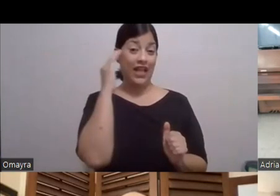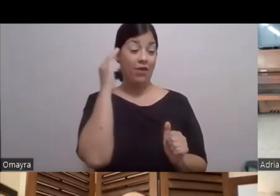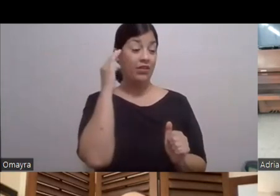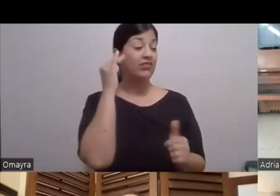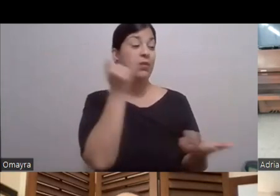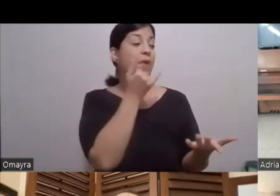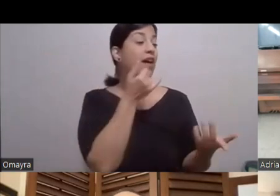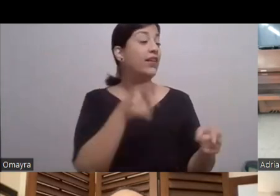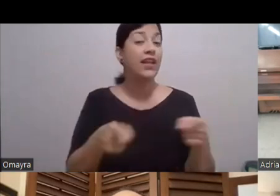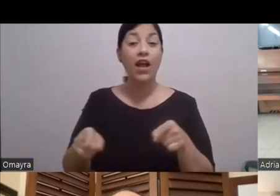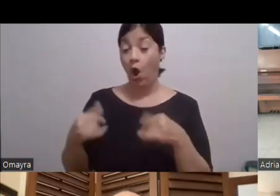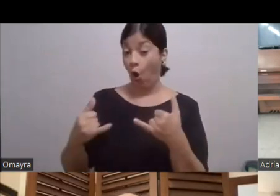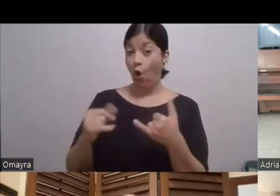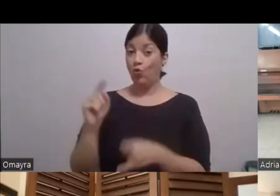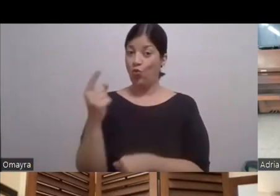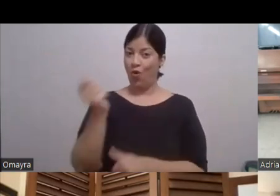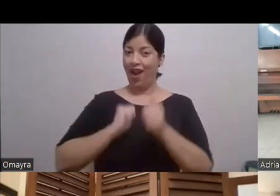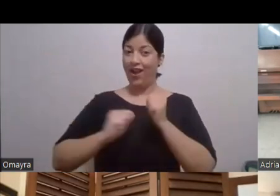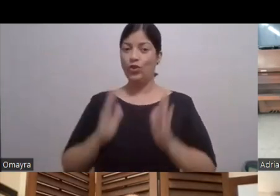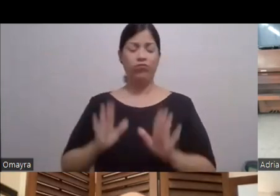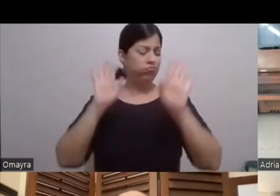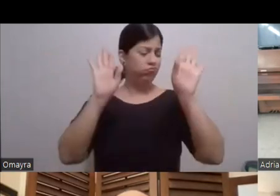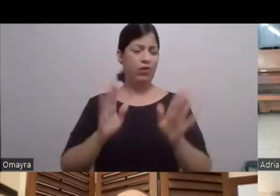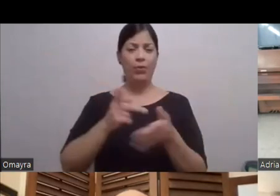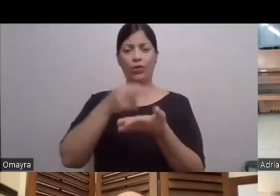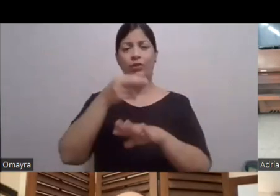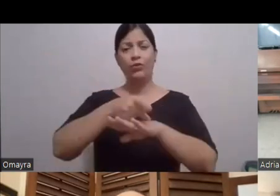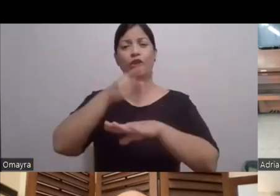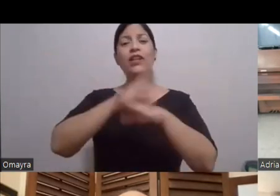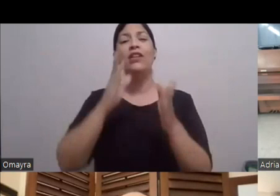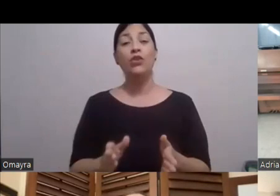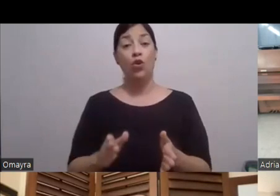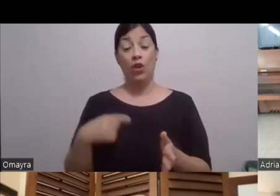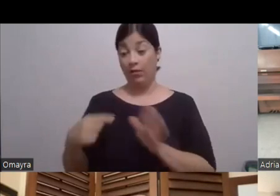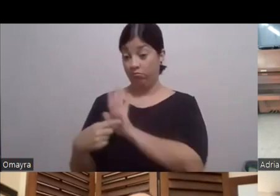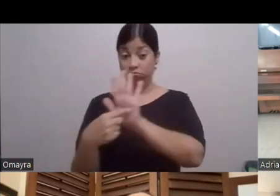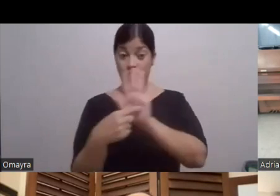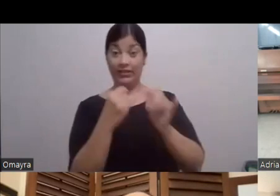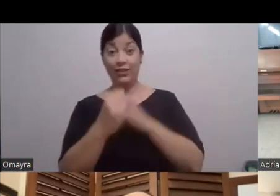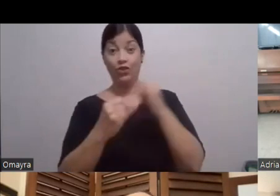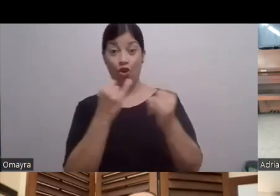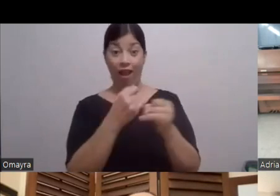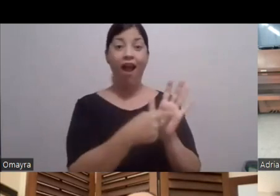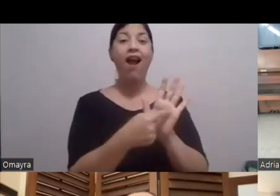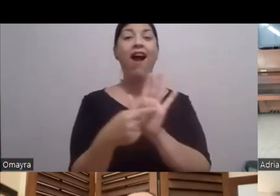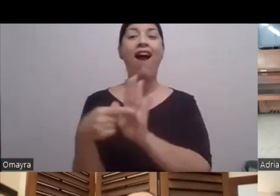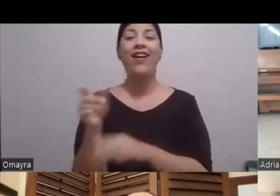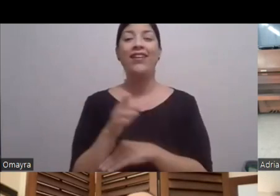actor extraordinario Puerto riqueño Que nos representa A nivel internacional Y vamos Vamos a estar hablando De una producción